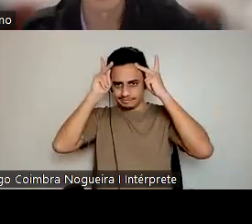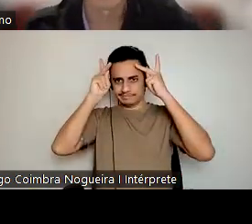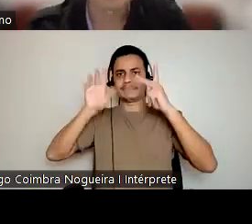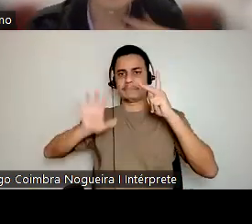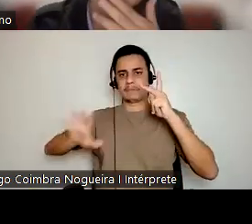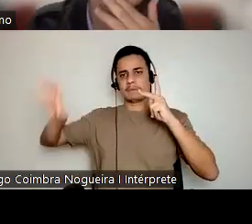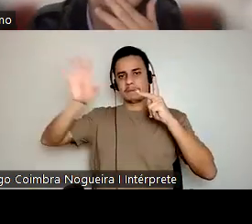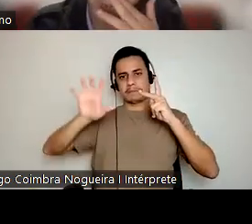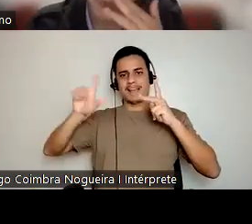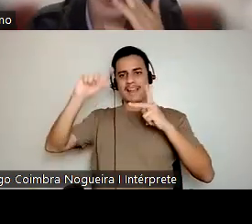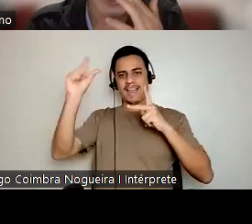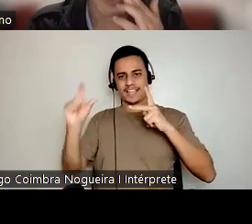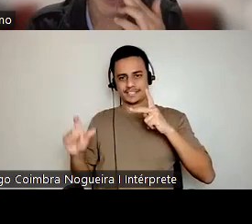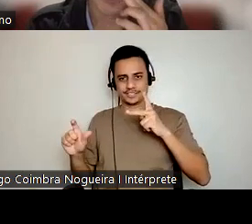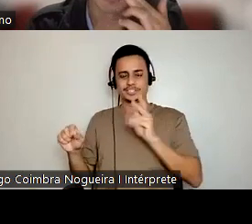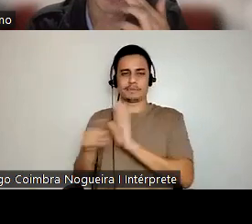leste da Ásia.